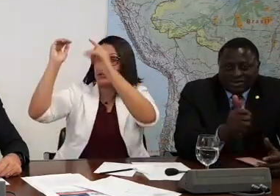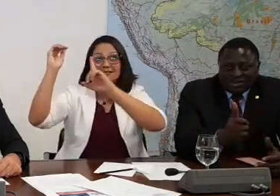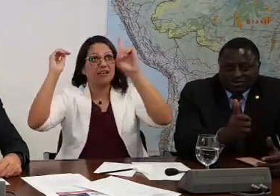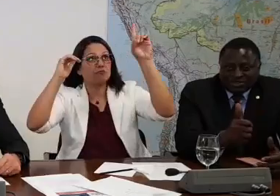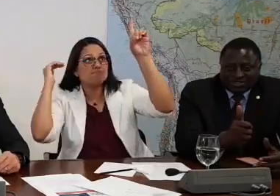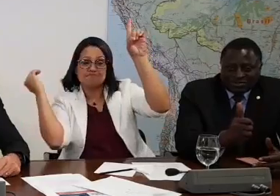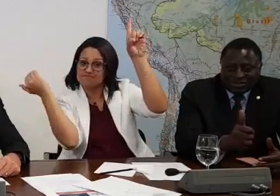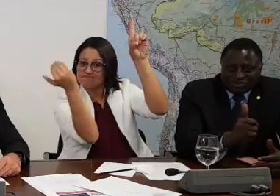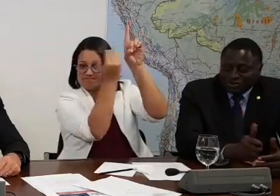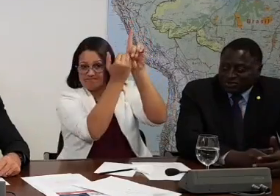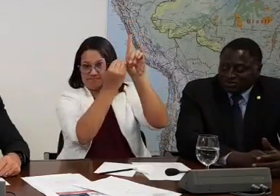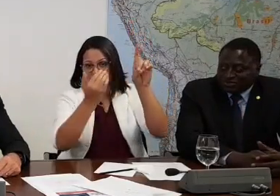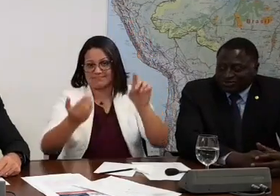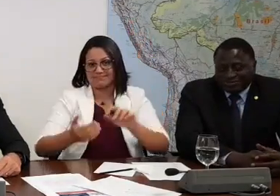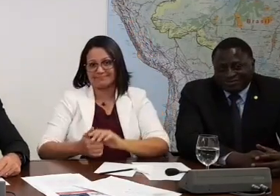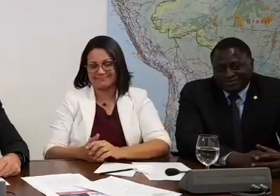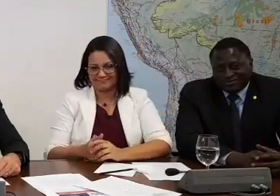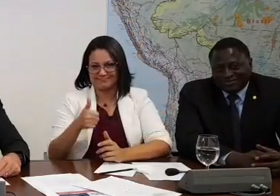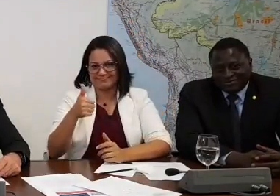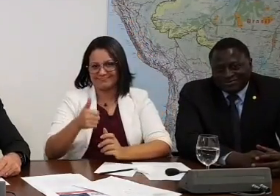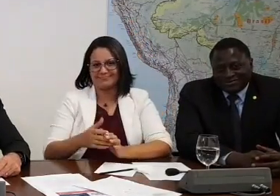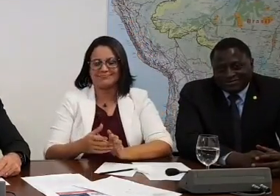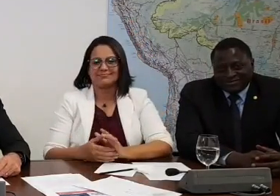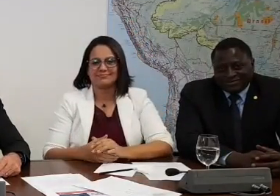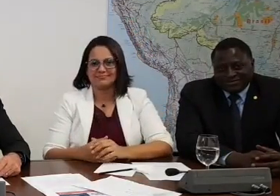e Deus acima de todos. Valeu, pessoal!